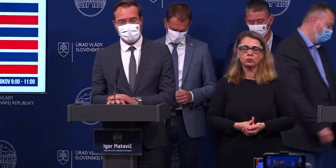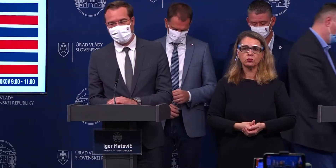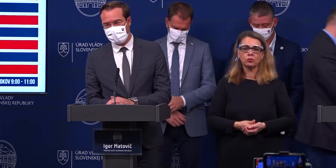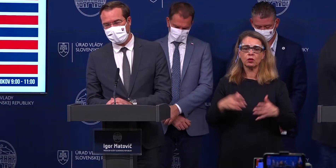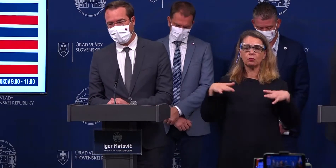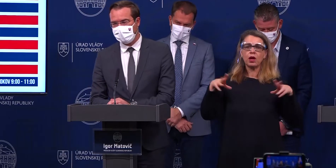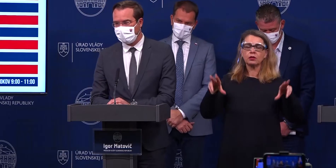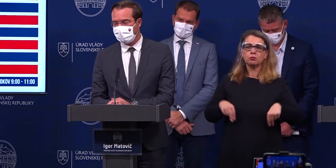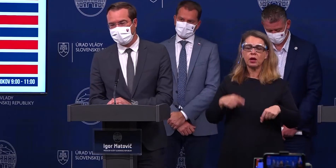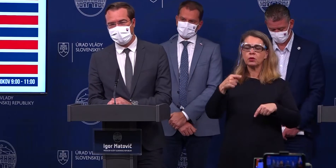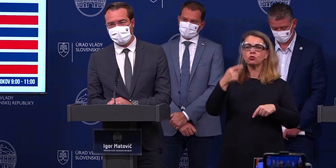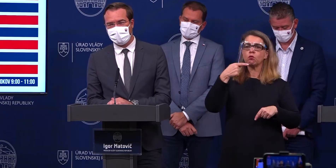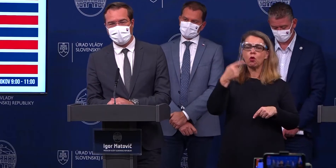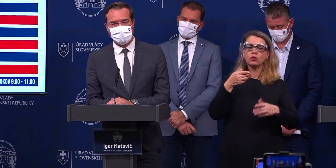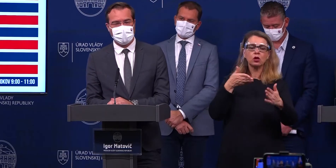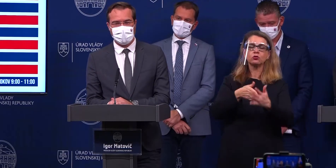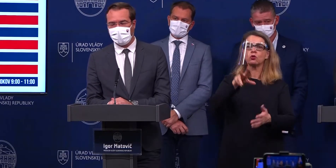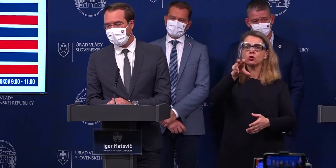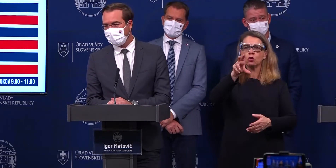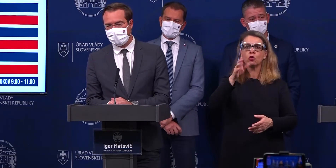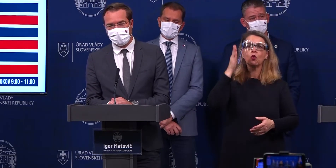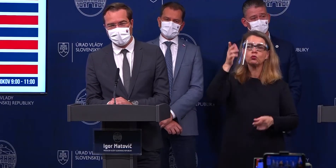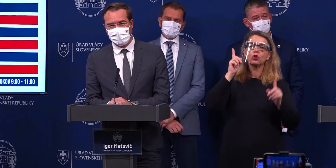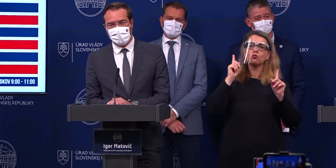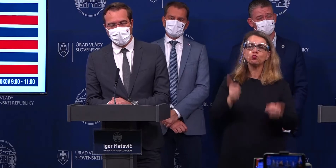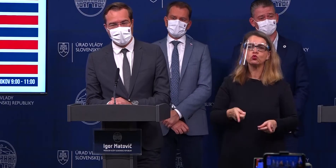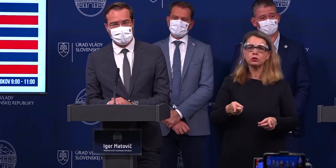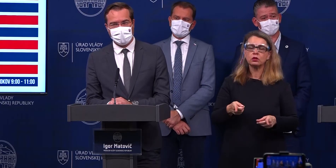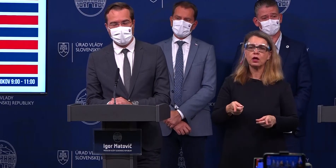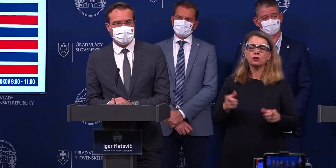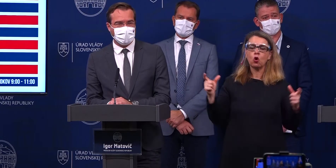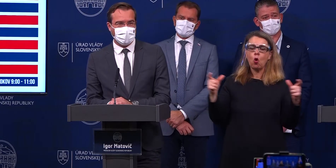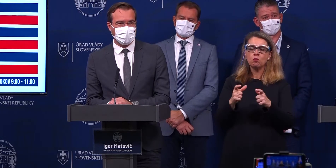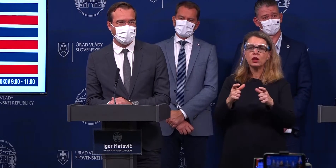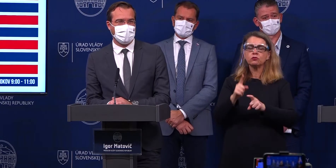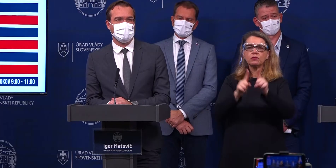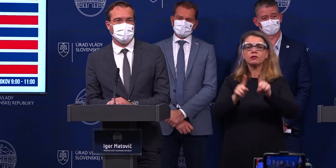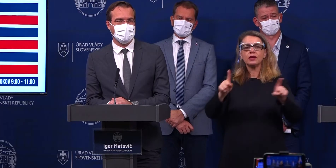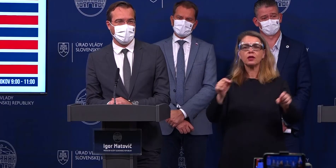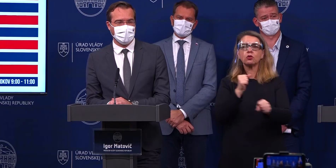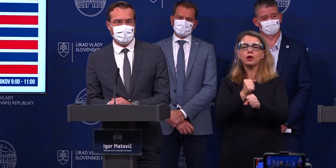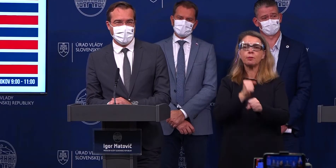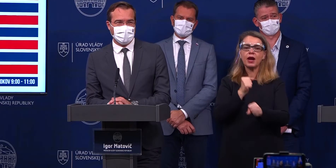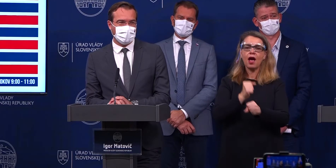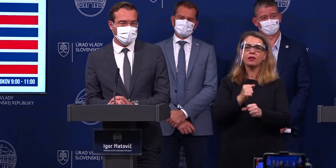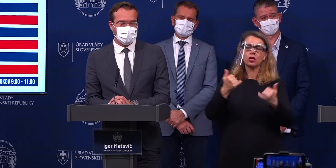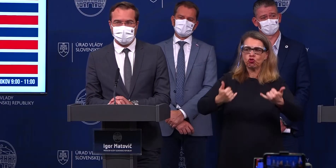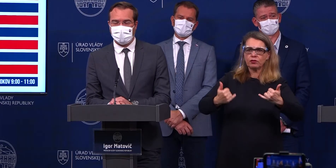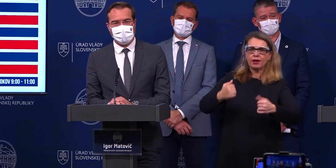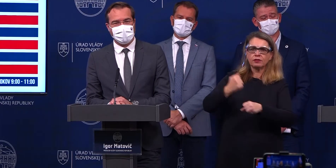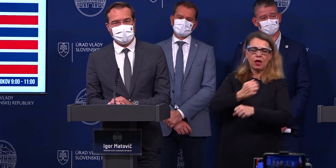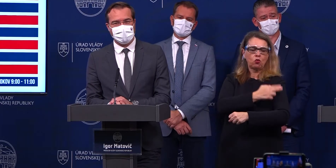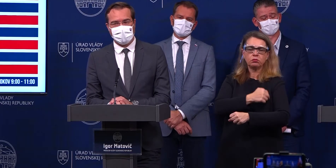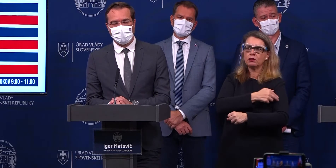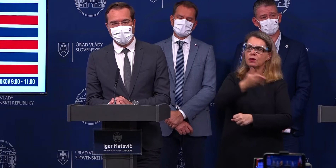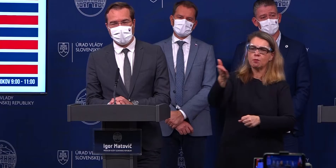Pán premiér to myslel tak, že do troch týždňov budeme musieť radikálne obmedzovať niektoré výkony, ktoré teraz sú bežné. To je to, čo som